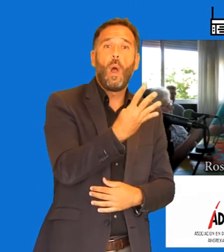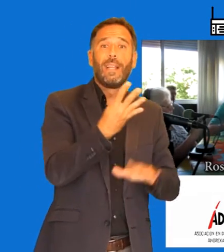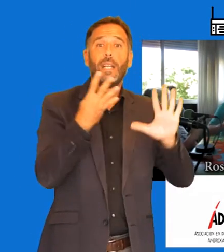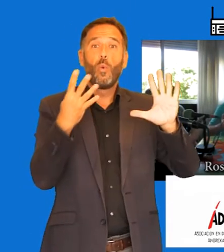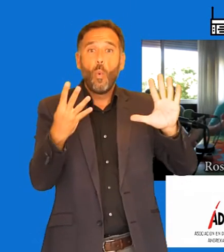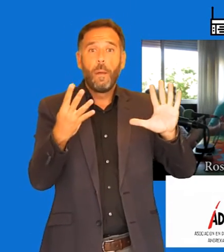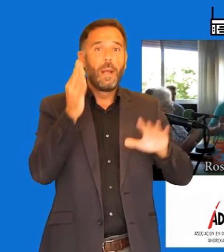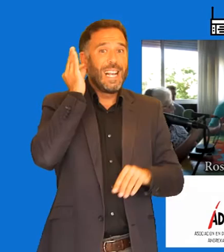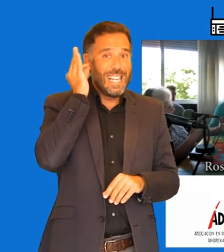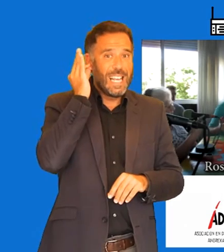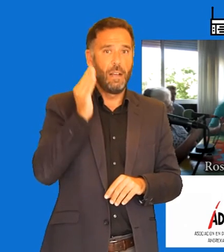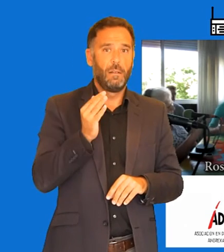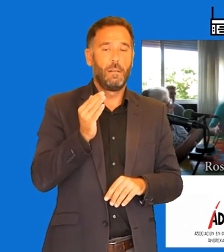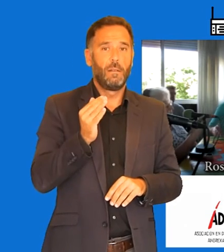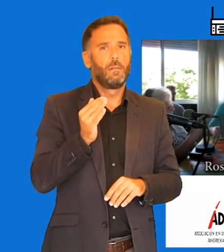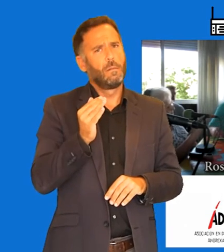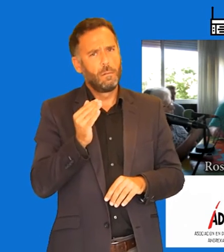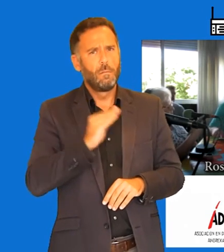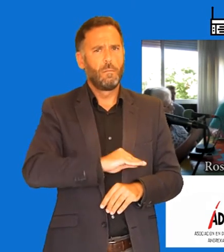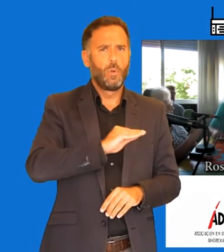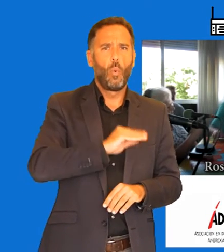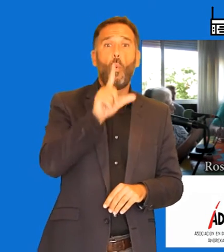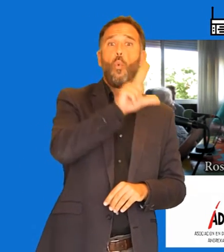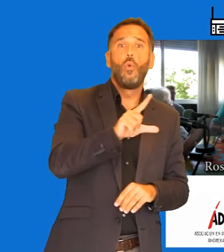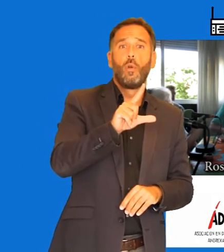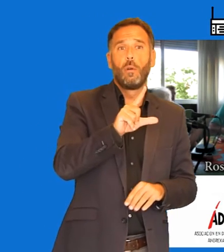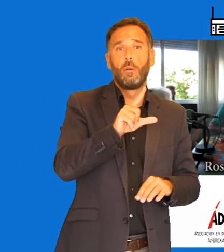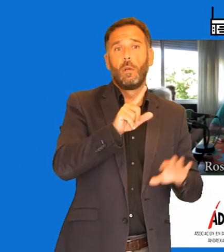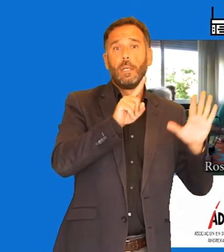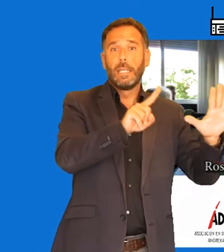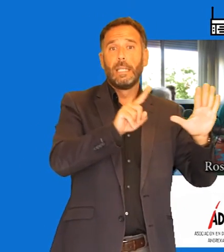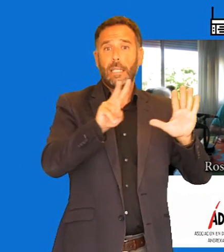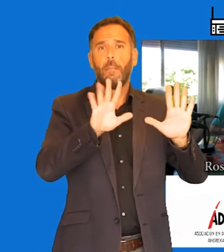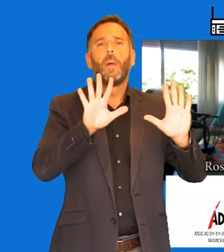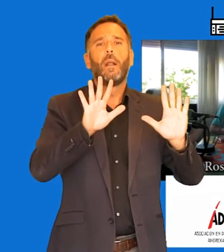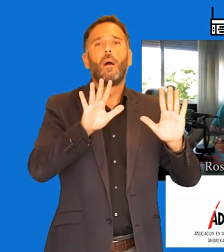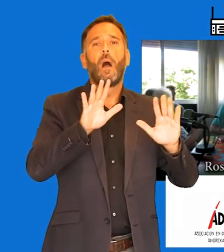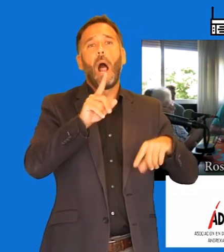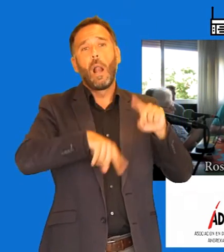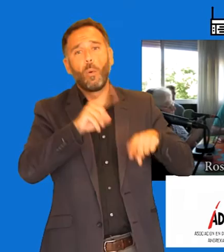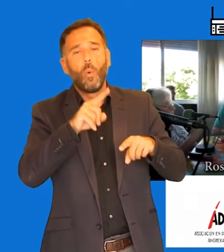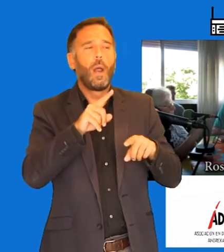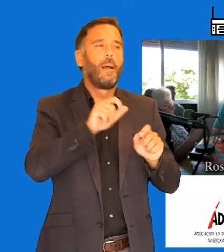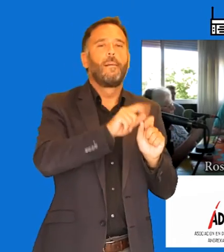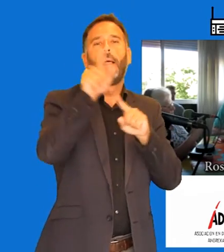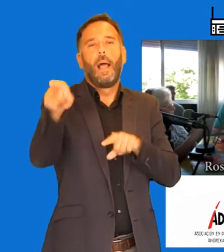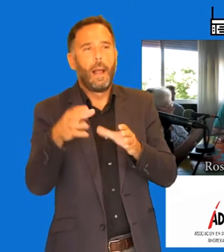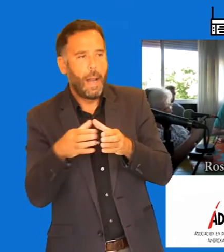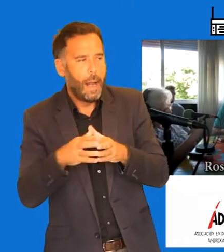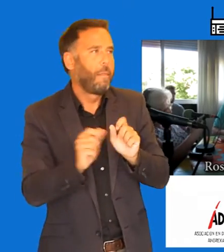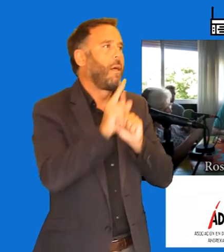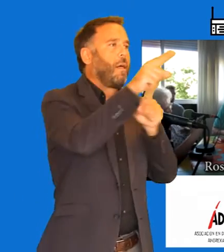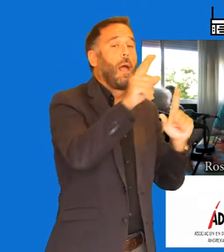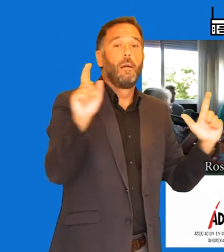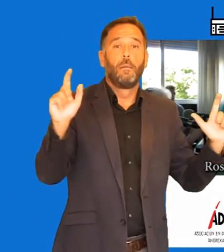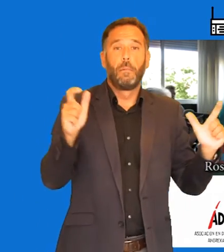67 en julio. Sí. Pero por unos cambios, unas niñas que se van a estudiar a Granada, otras que van para otro lado, se